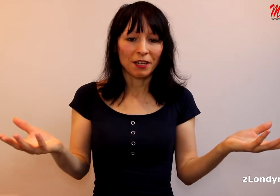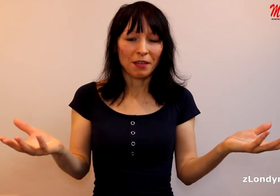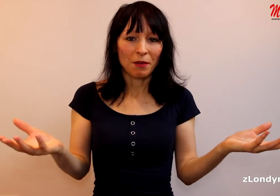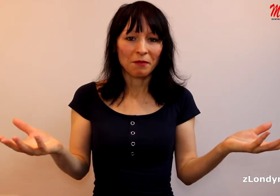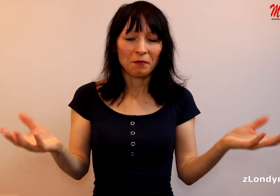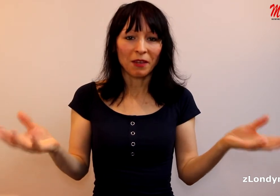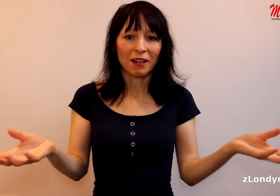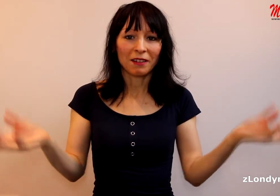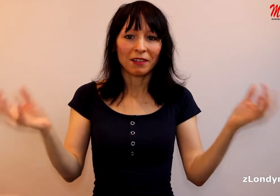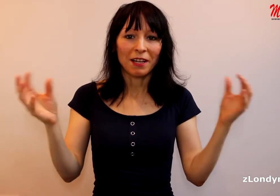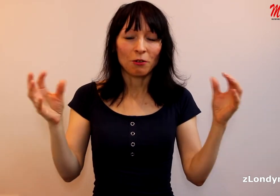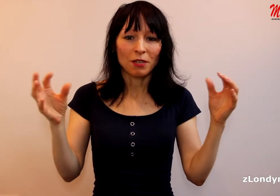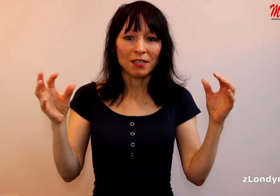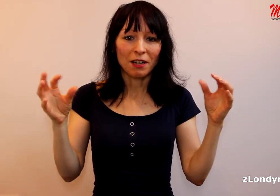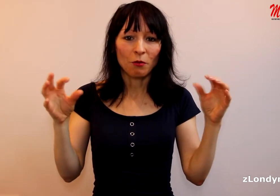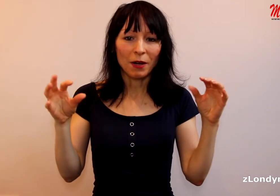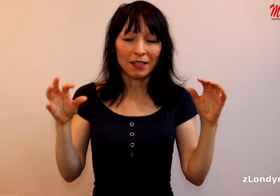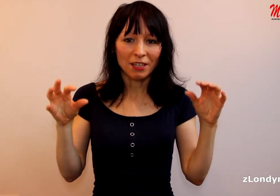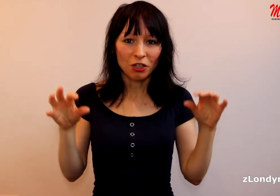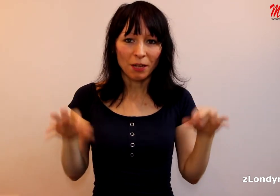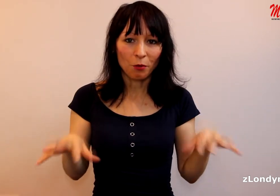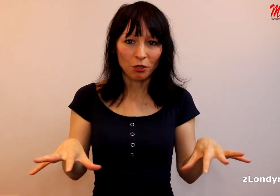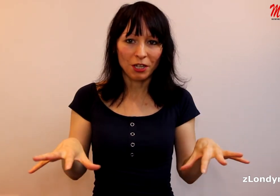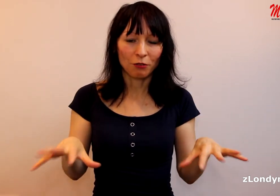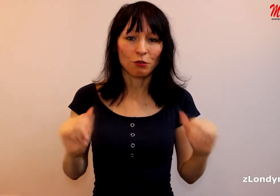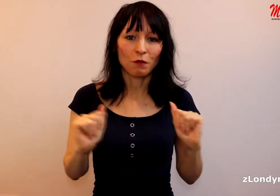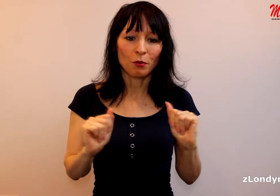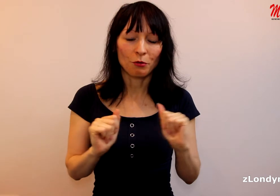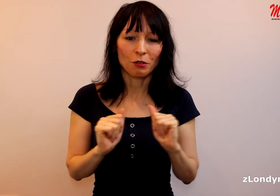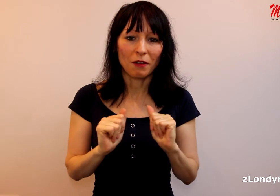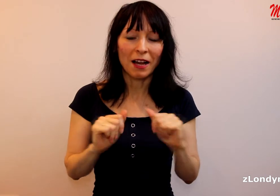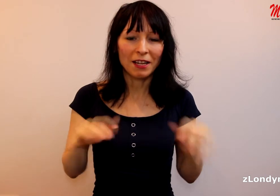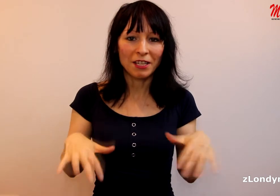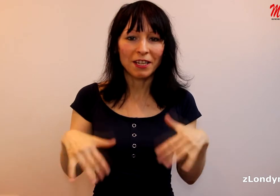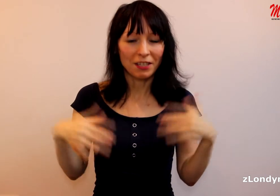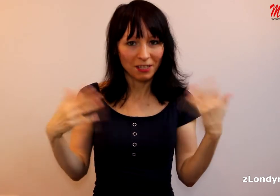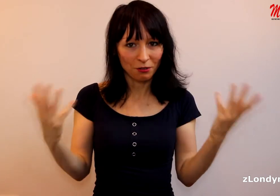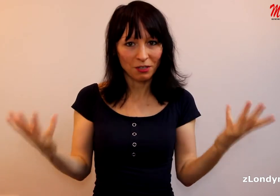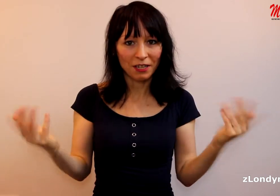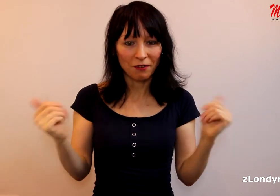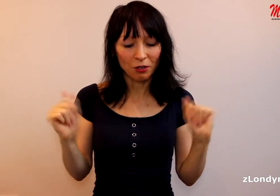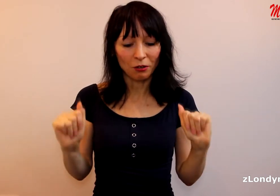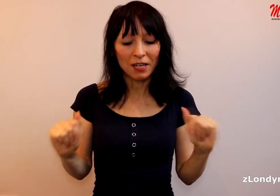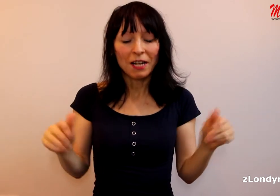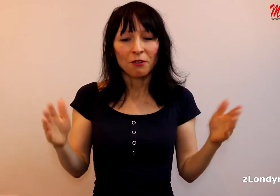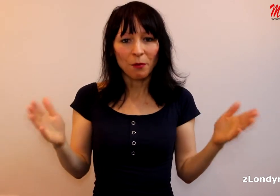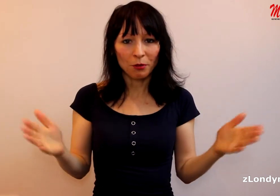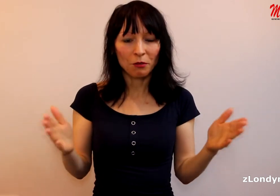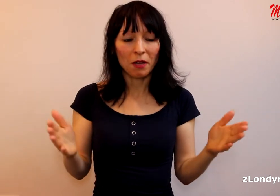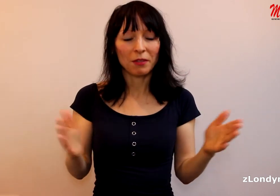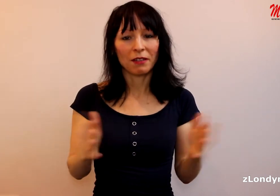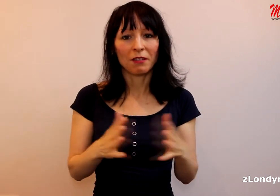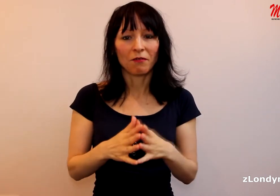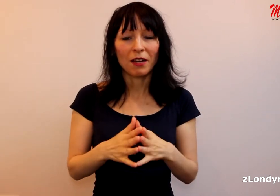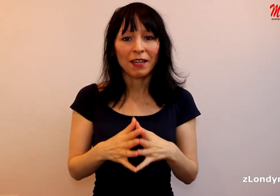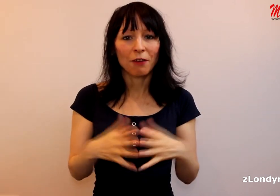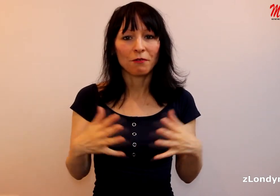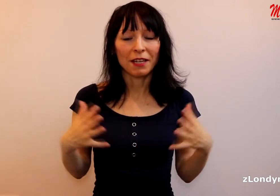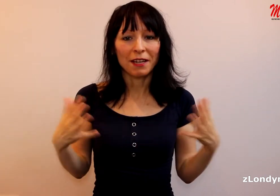řekněme, tak najednou zase naopak začaly potírat tu svobodu slova. Ale díky ní se dostali na vrchol. No a proto máme tady velké odvěké